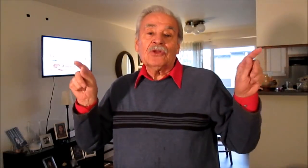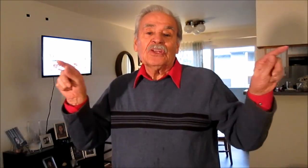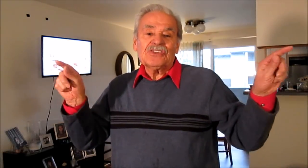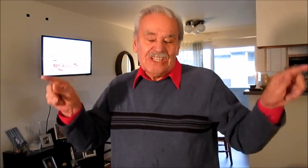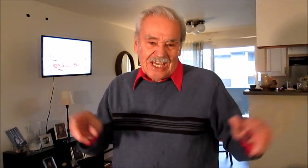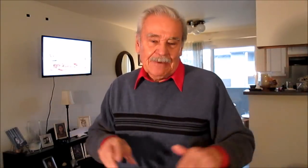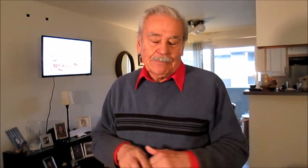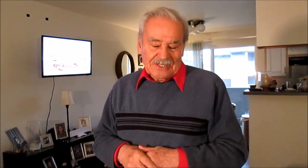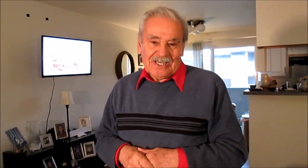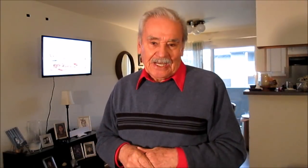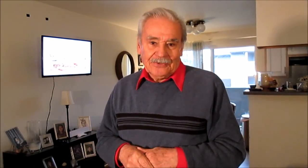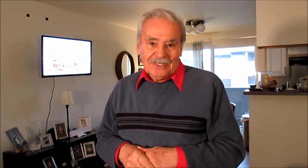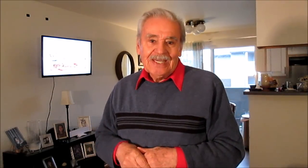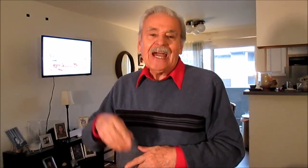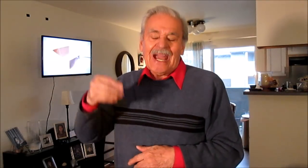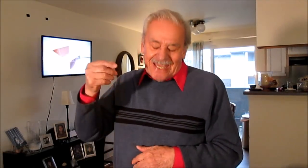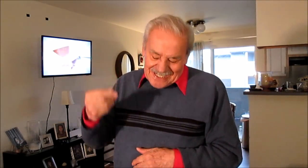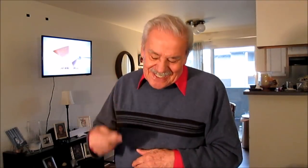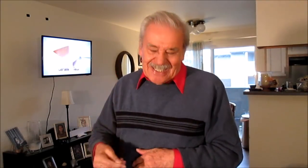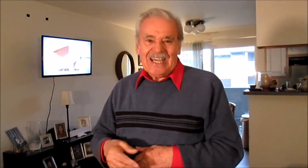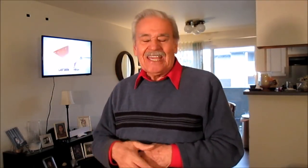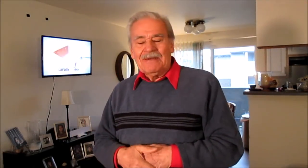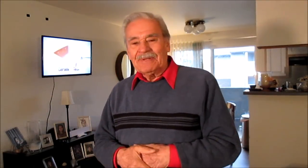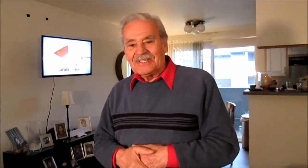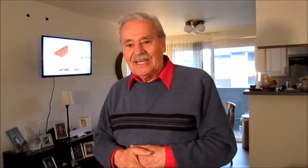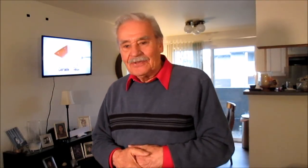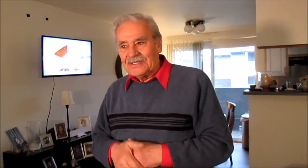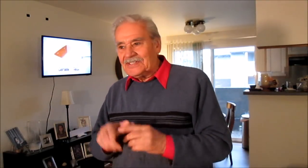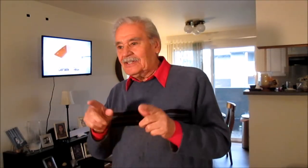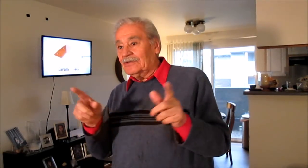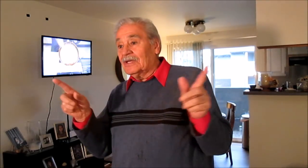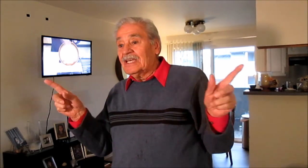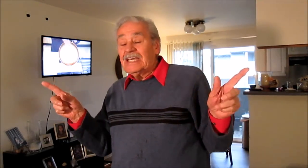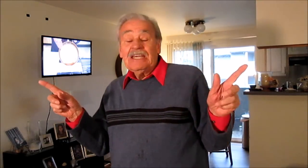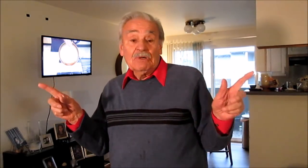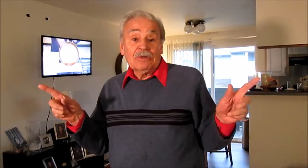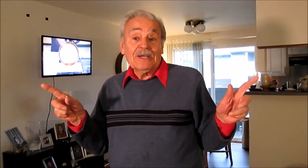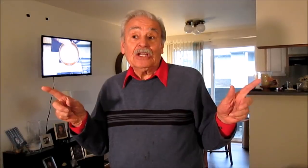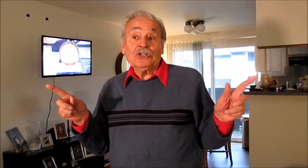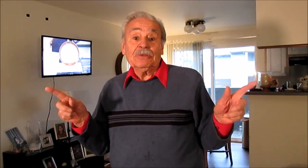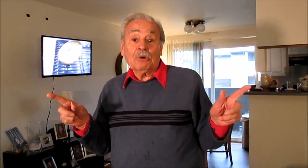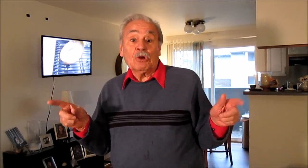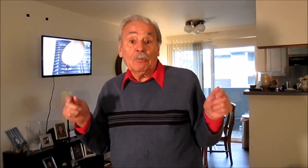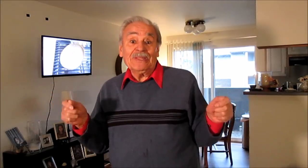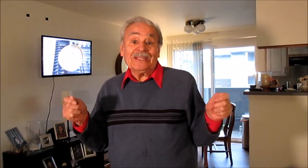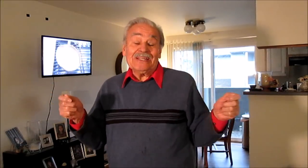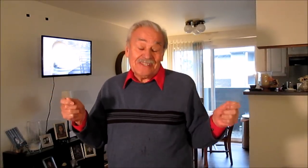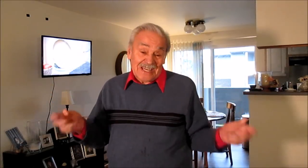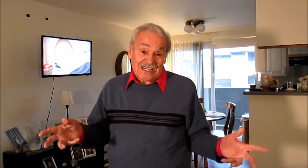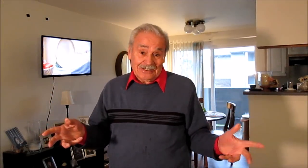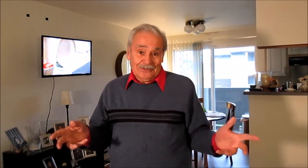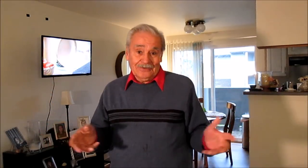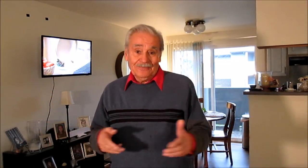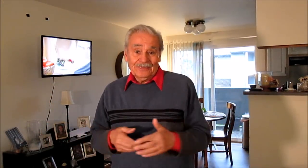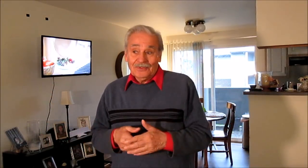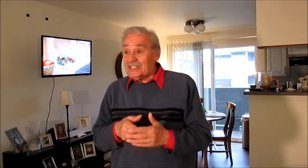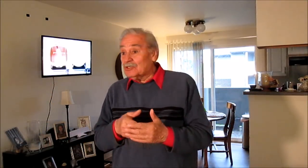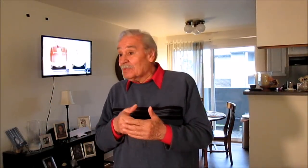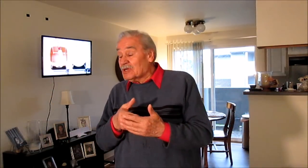donde sí hay empresarios, aquí sí hay empresarios, en serio, y vos lo ves que los tipos compiten en serio. O sea, yo veo,